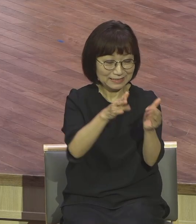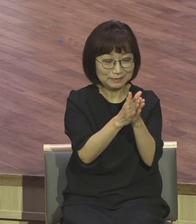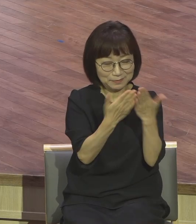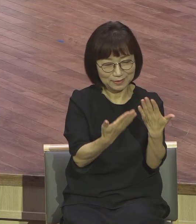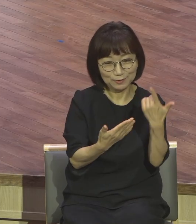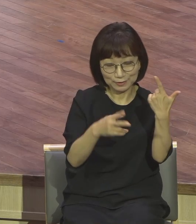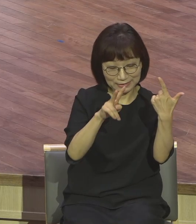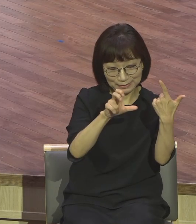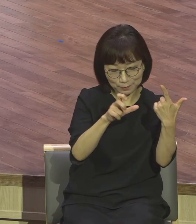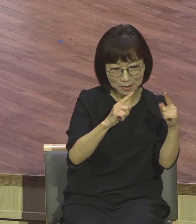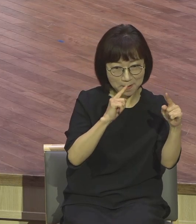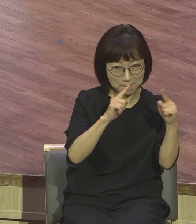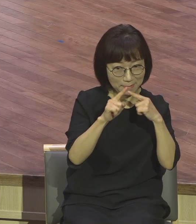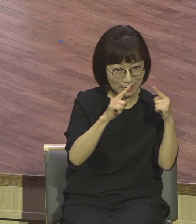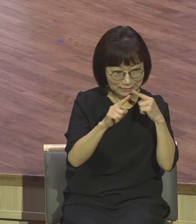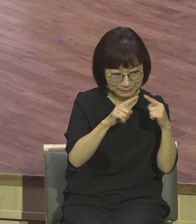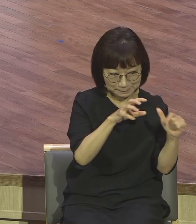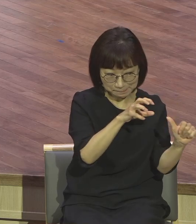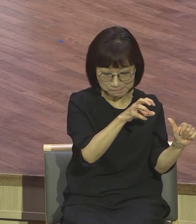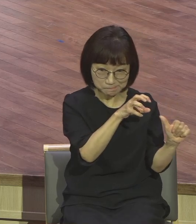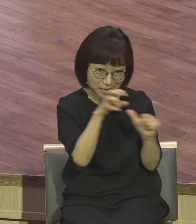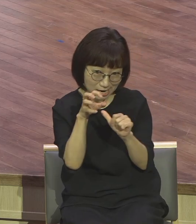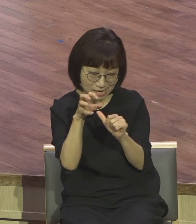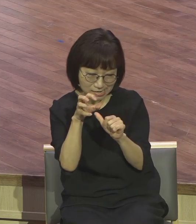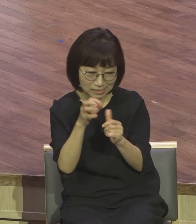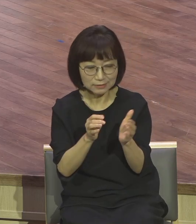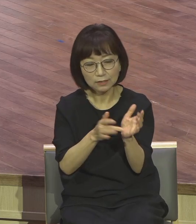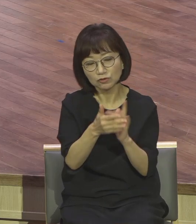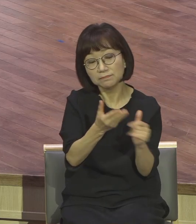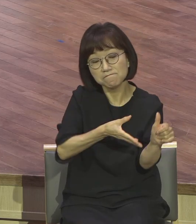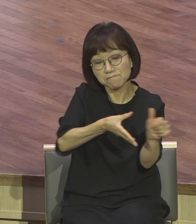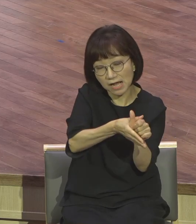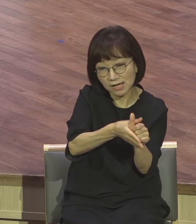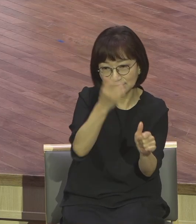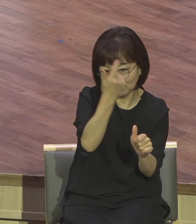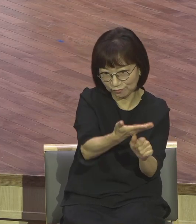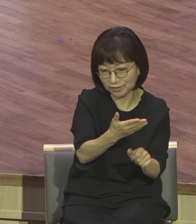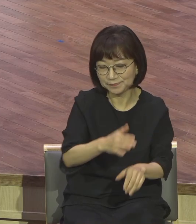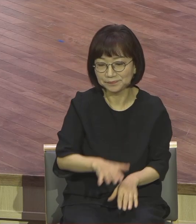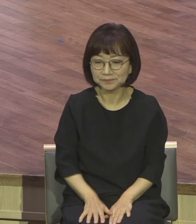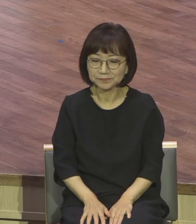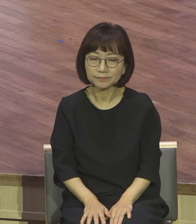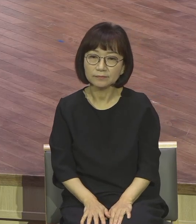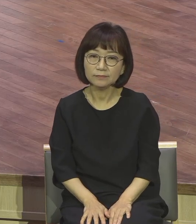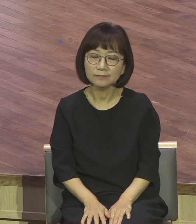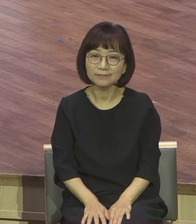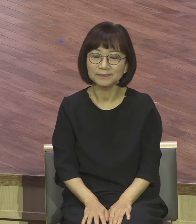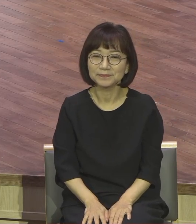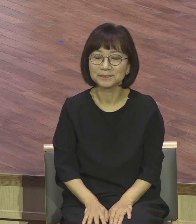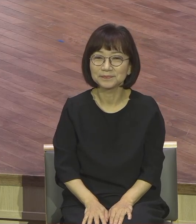이 내용을 가지고 율법의 내용을 가지고 괴변적인 질문을 한 것입니다.